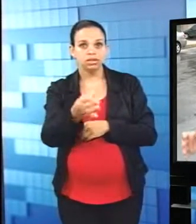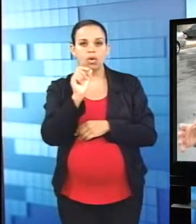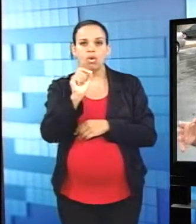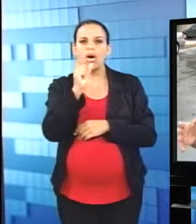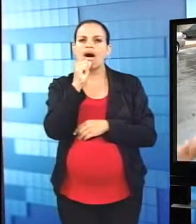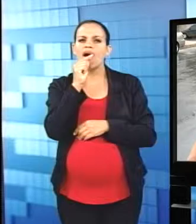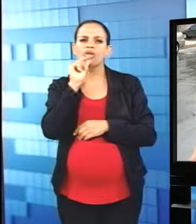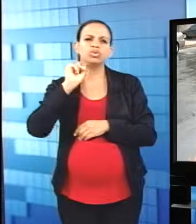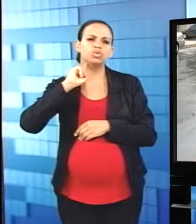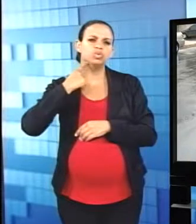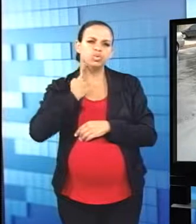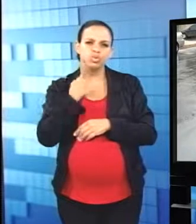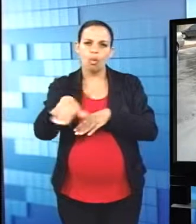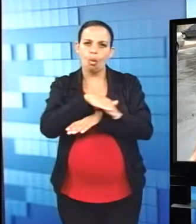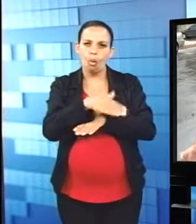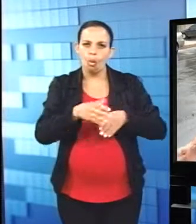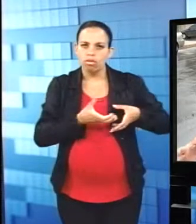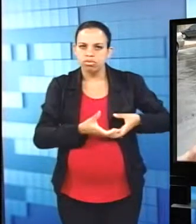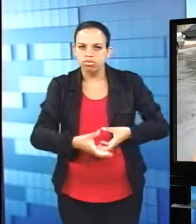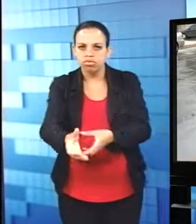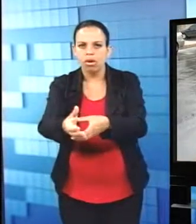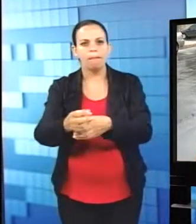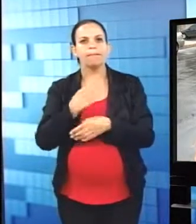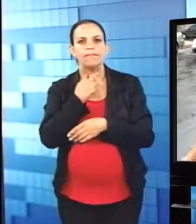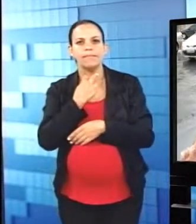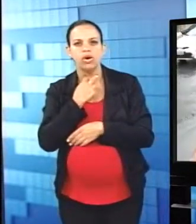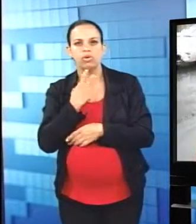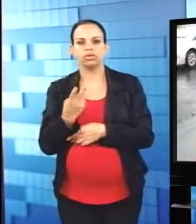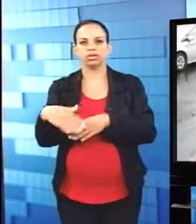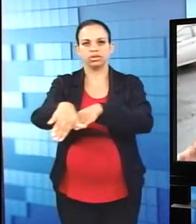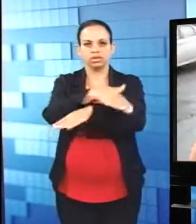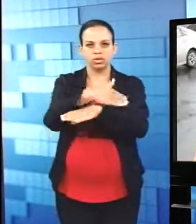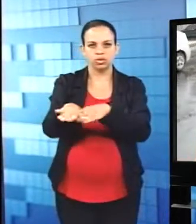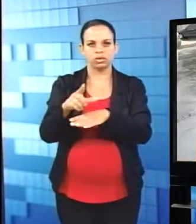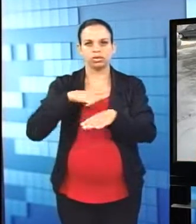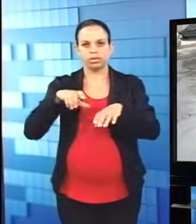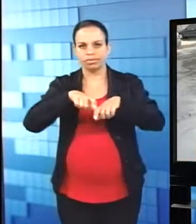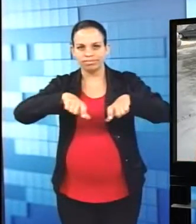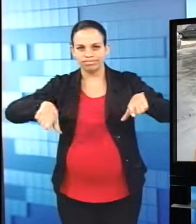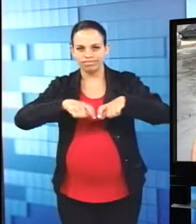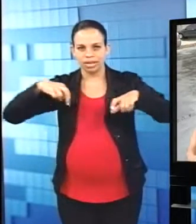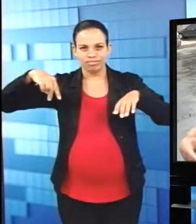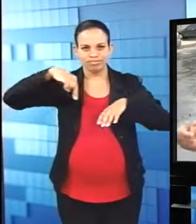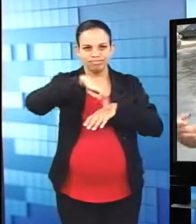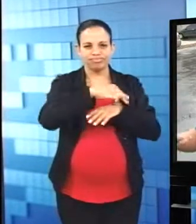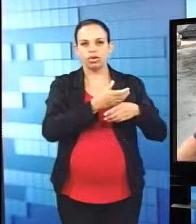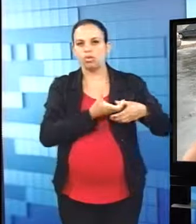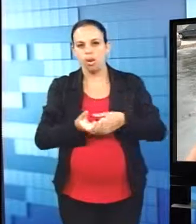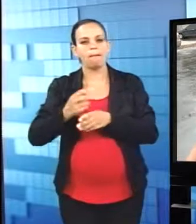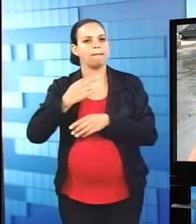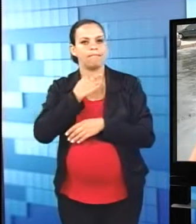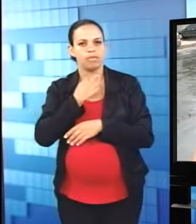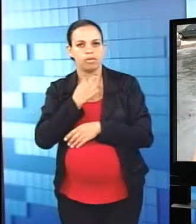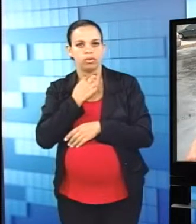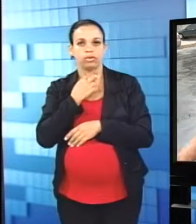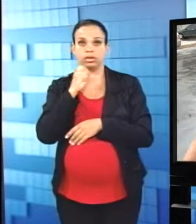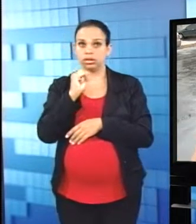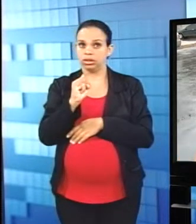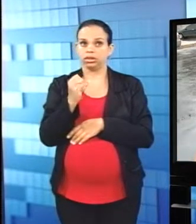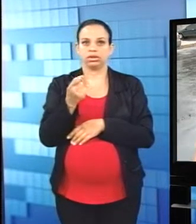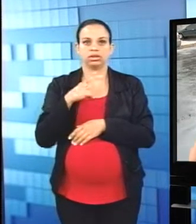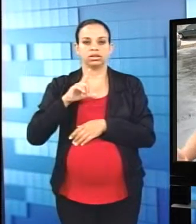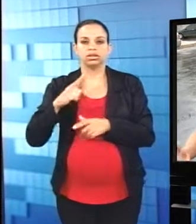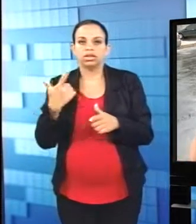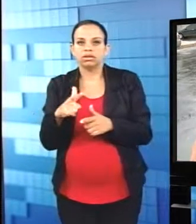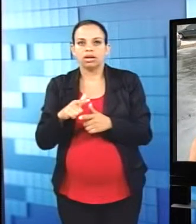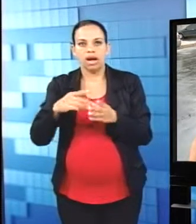contém detergente, sabão, óleo, gordura. Então, ela foi utilizada ali e ela se tornou uma